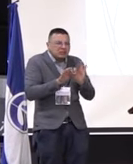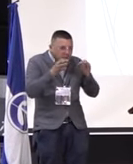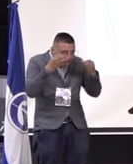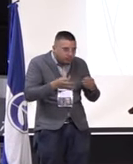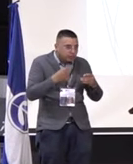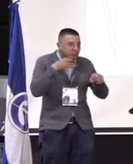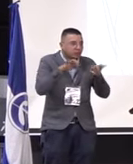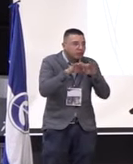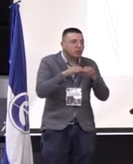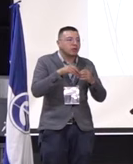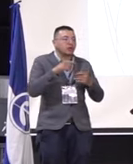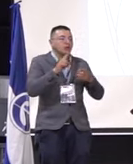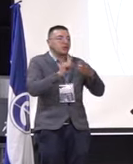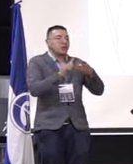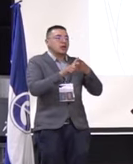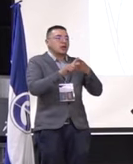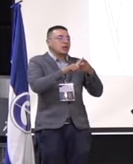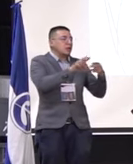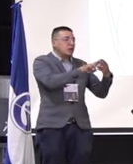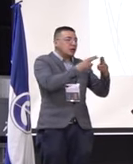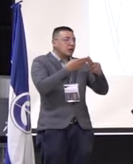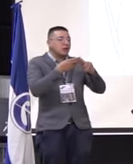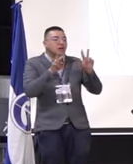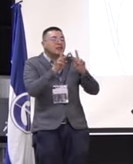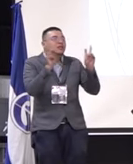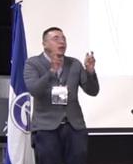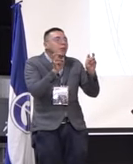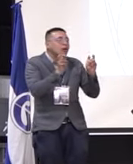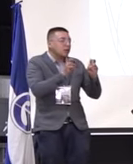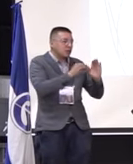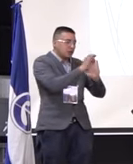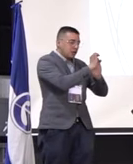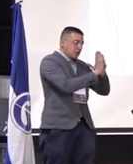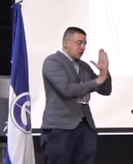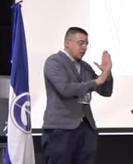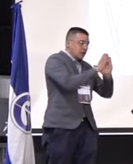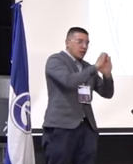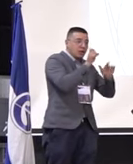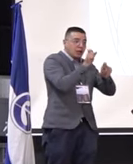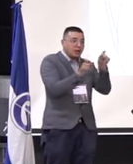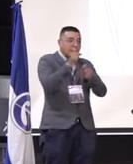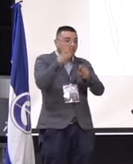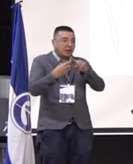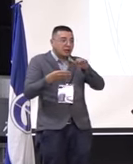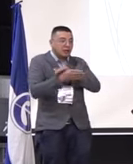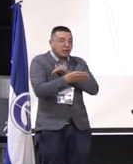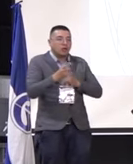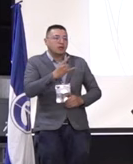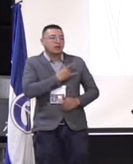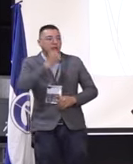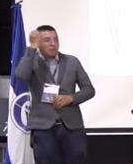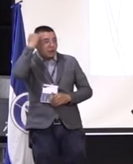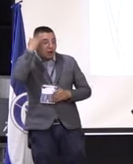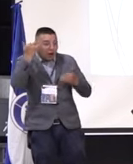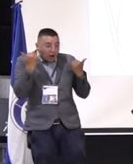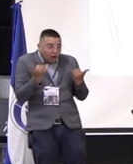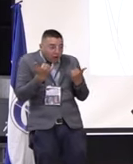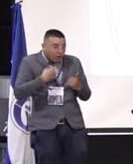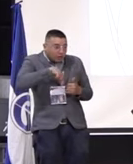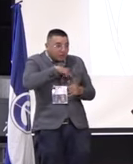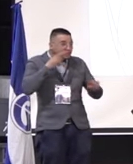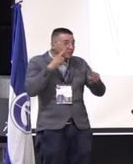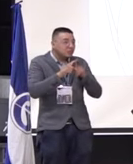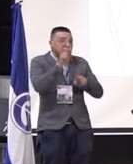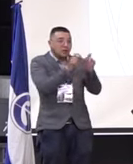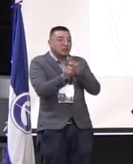la sinergia, la relación de ida y vuelta que tienen que ver entre el estamento de egresados y la universidad pedagógica. Nosotros, en nuestra condición de egresados, ¿cómo